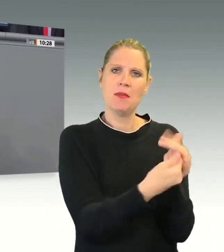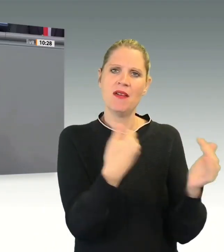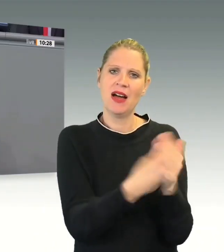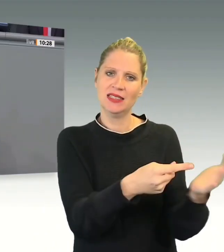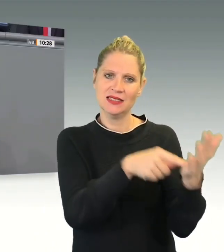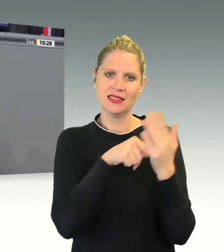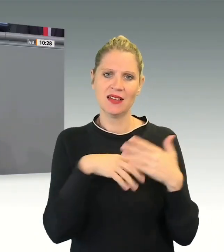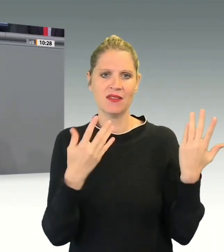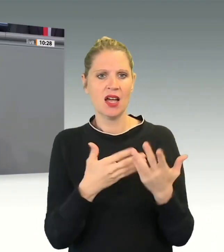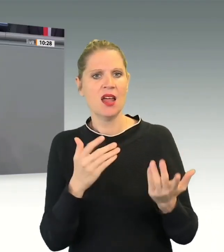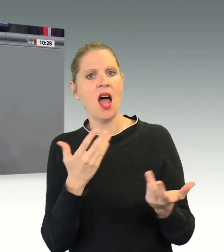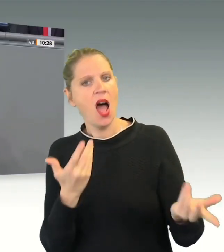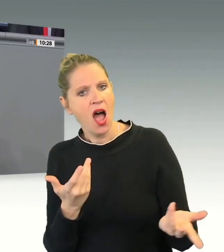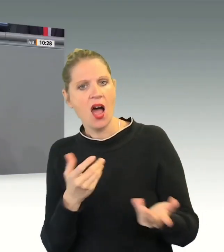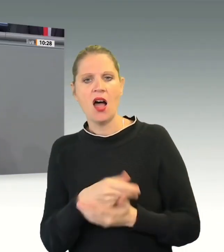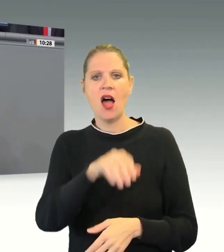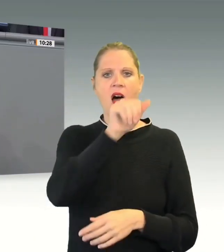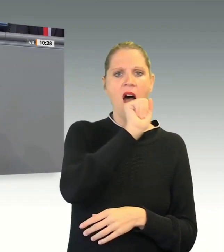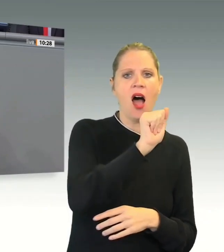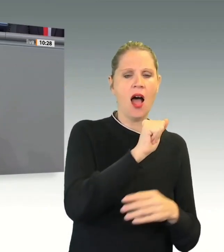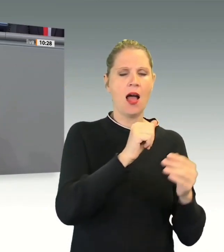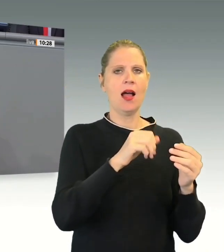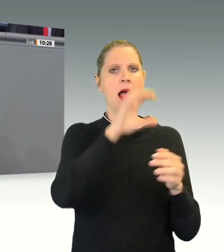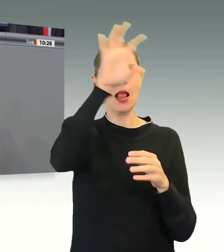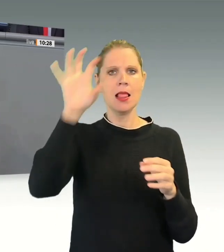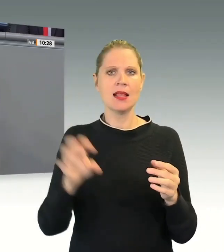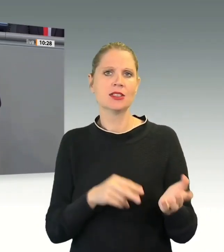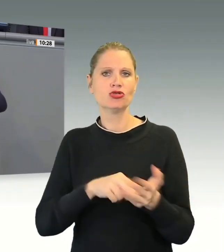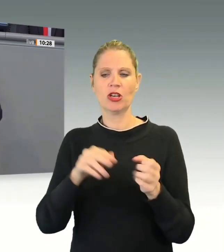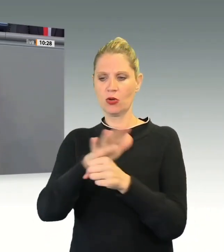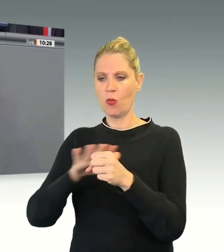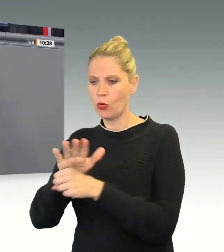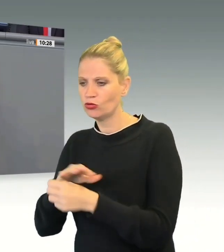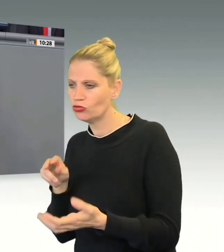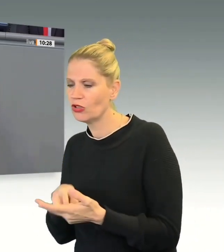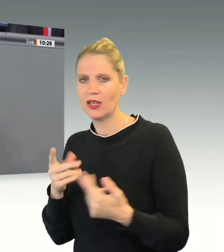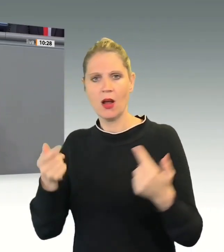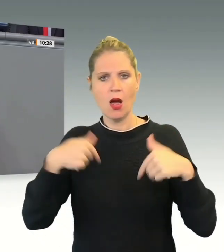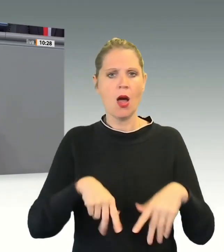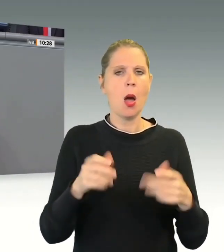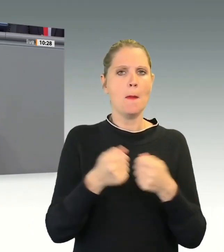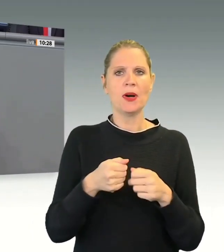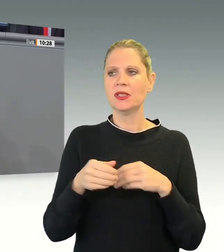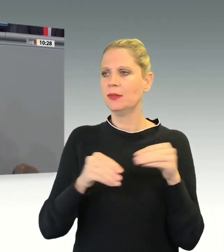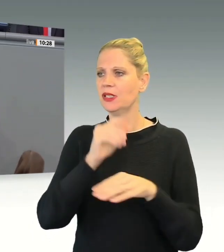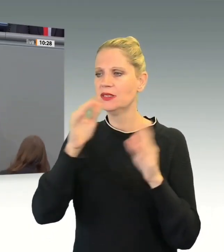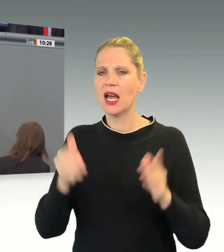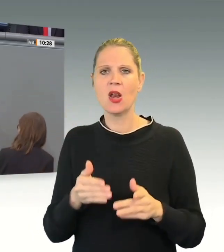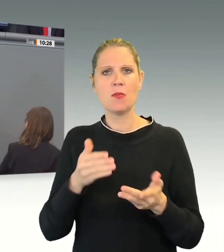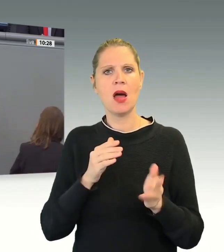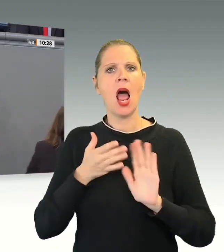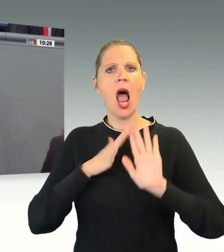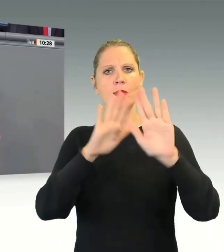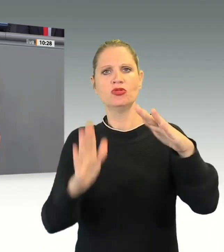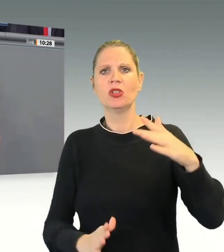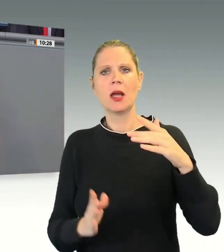a, dass ohnehin Länder und Kommunen zuständig sind, und b, dass das Bundesministerium überhaupt kein Abschiebungsmaximalismus forcieren kann. Ihre eigenen